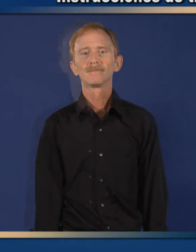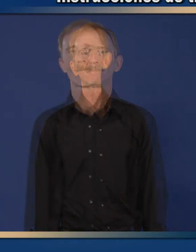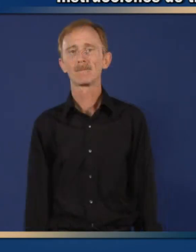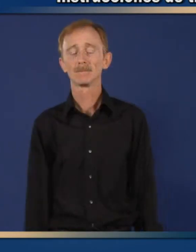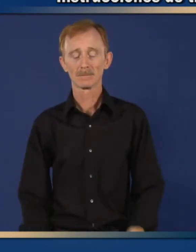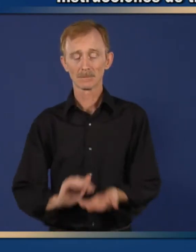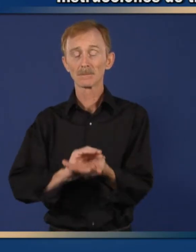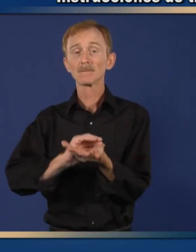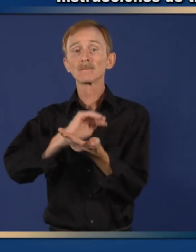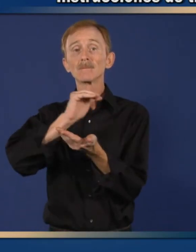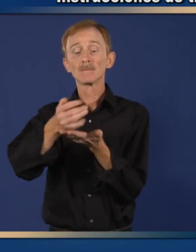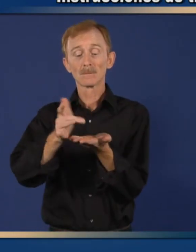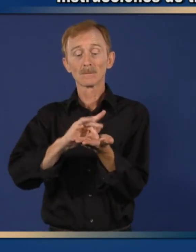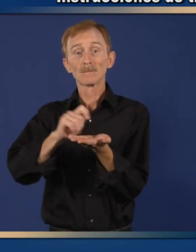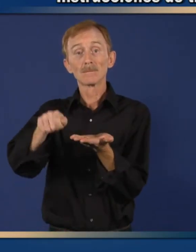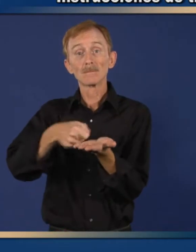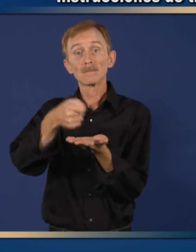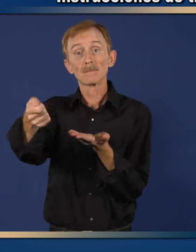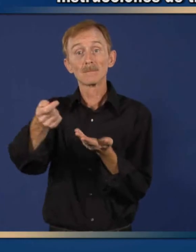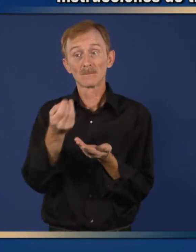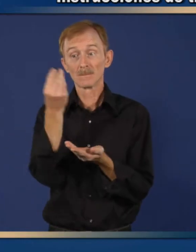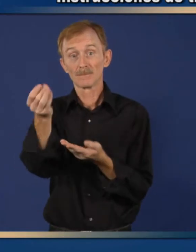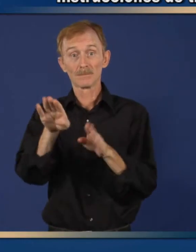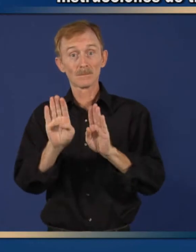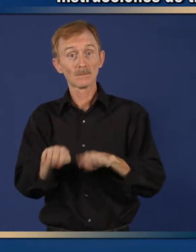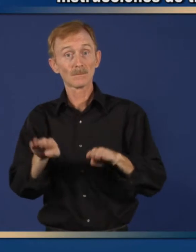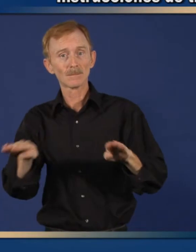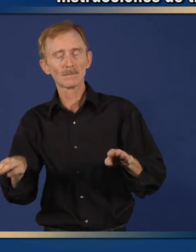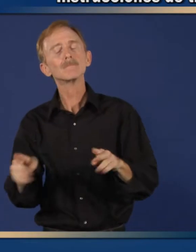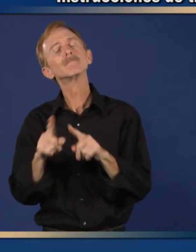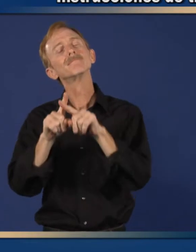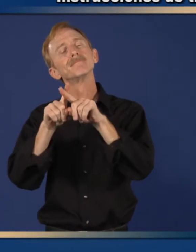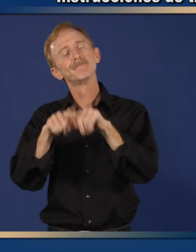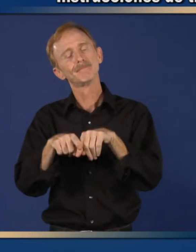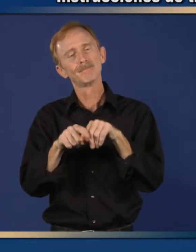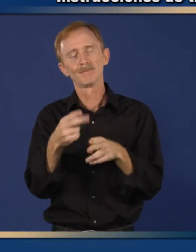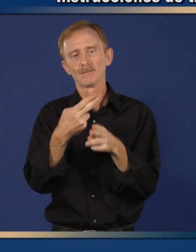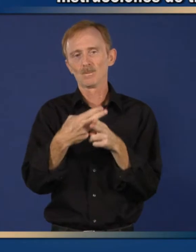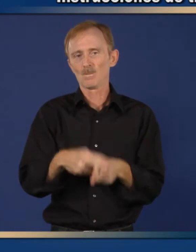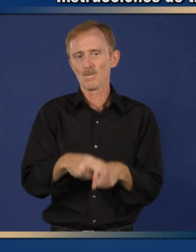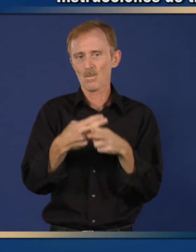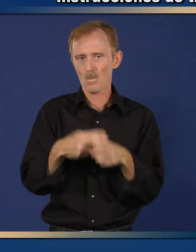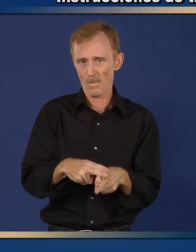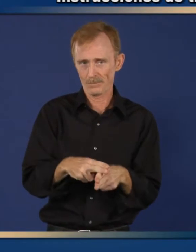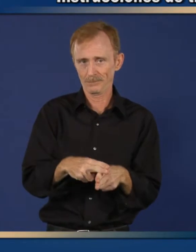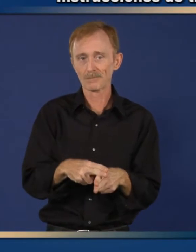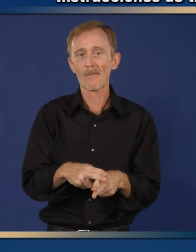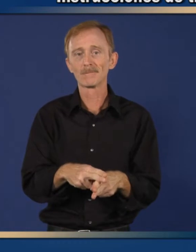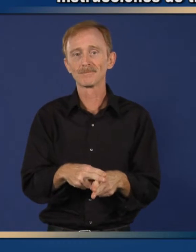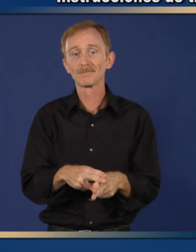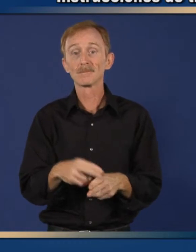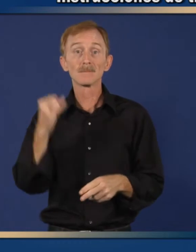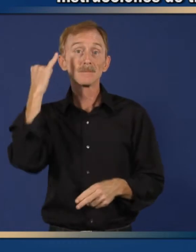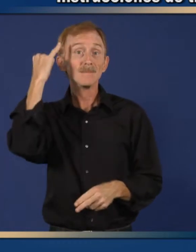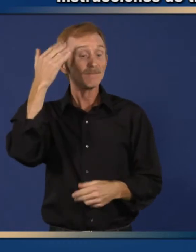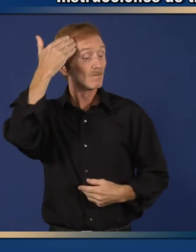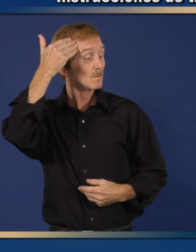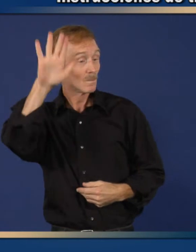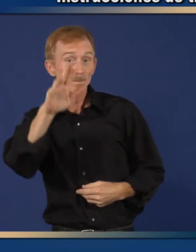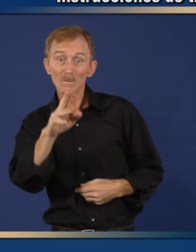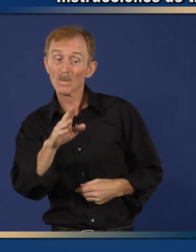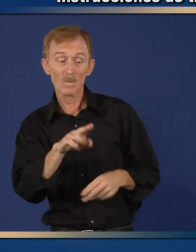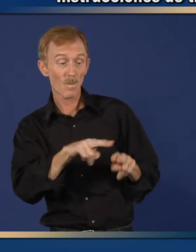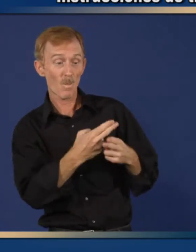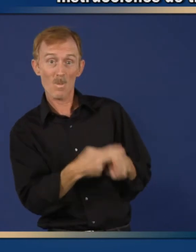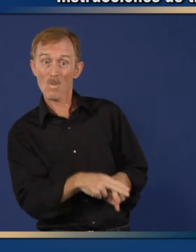uniformemente con la comida. ¿Cuánta mezcla de ciprofloxacin hay que suministrar al niño? La cantidad de